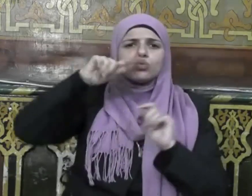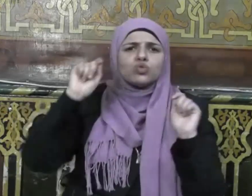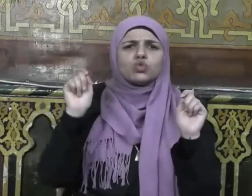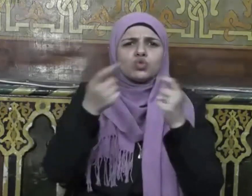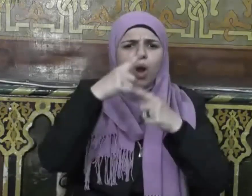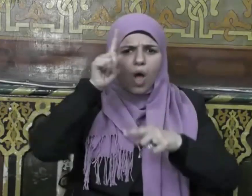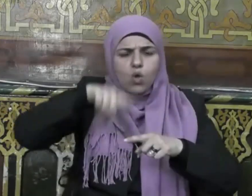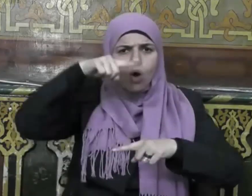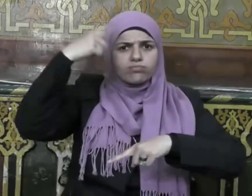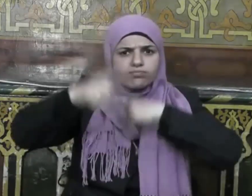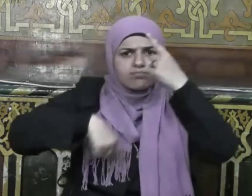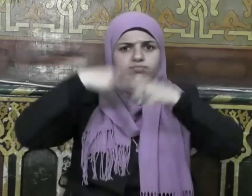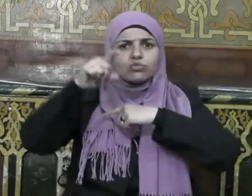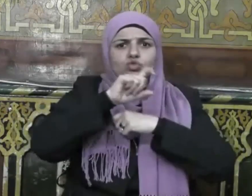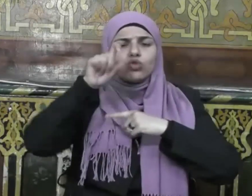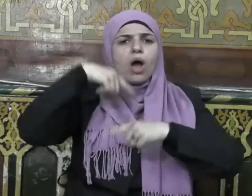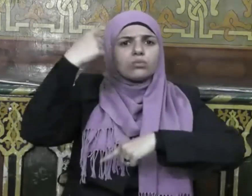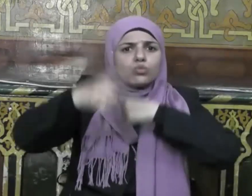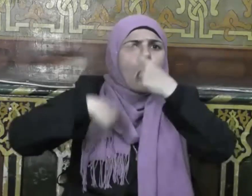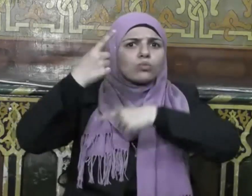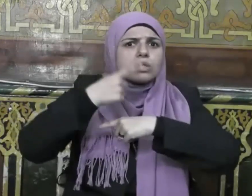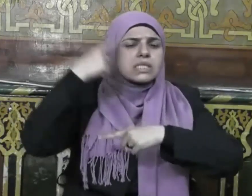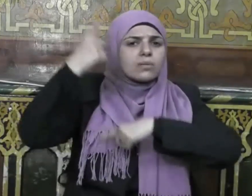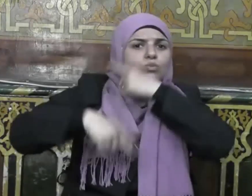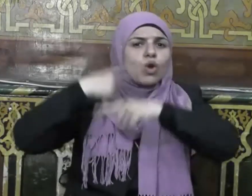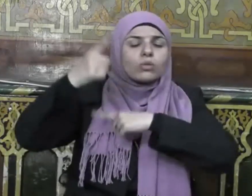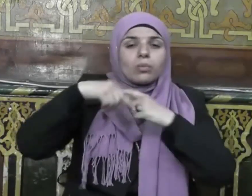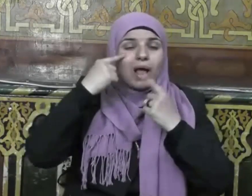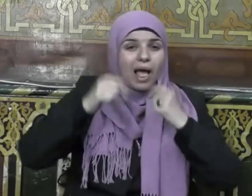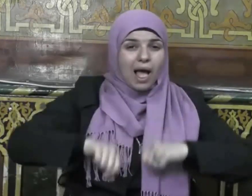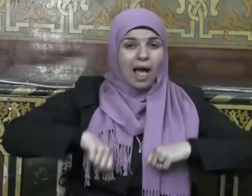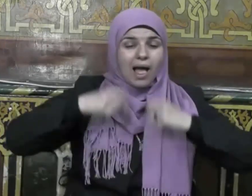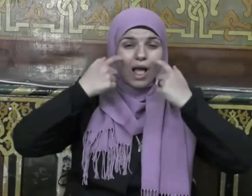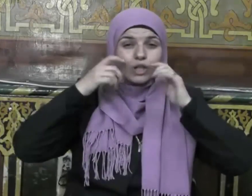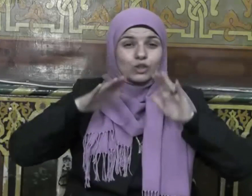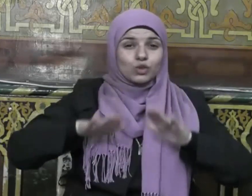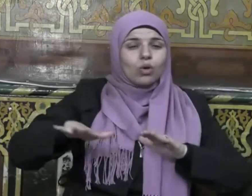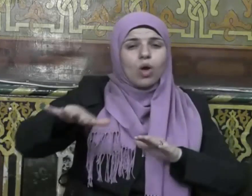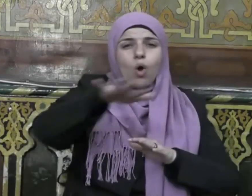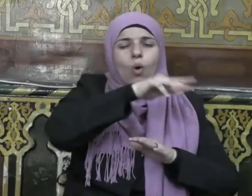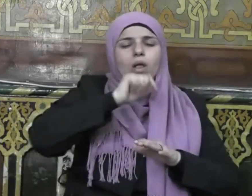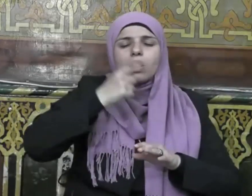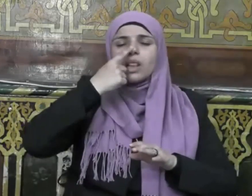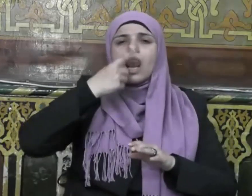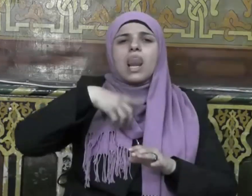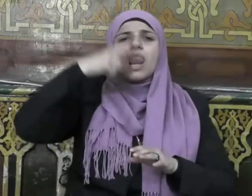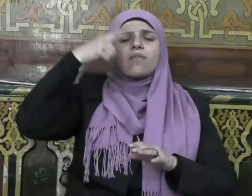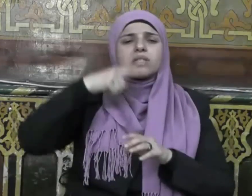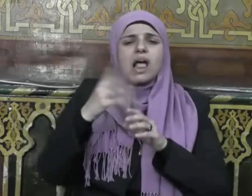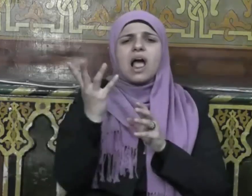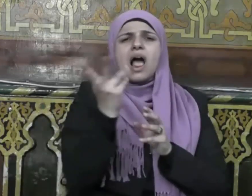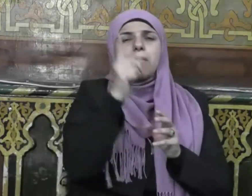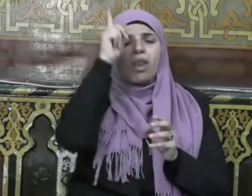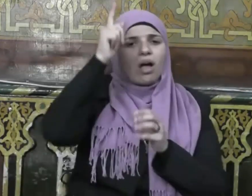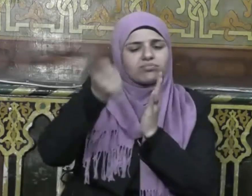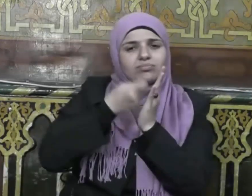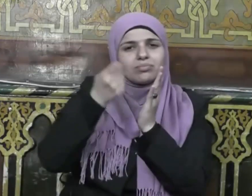الأيام والشهور والسنين فما الحياة الدنيا إلا أنفاس معدودة وآجال